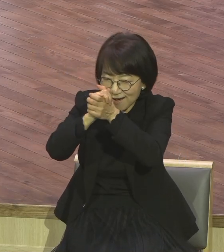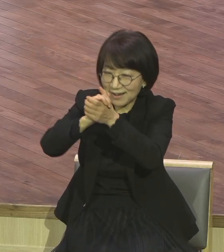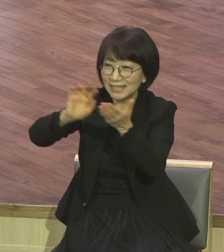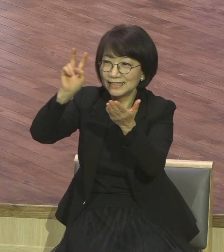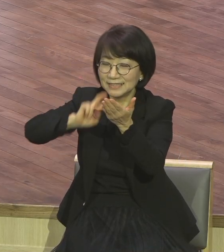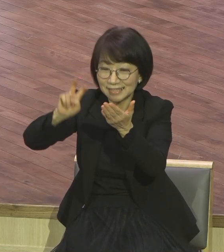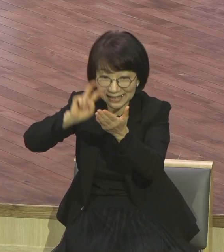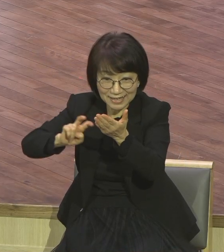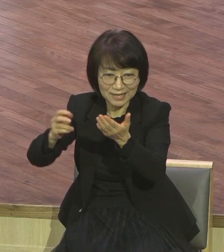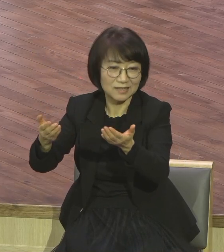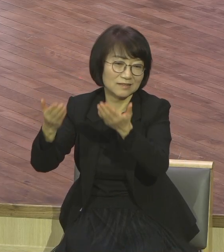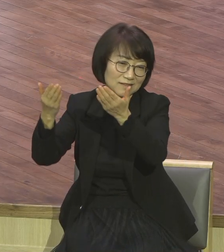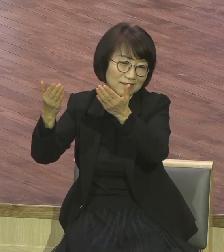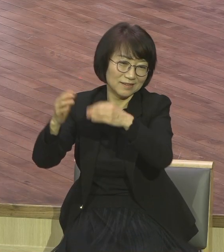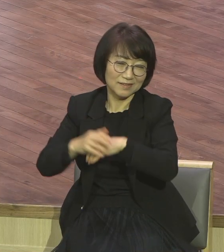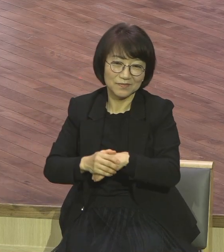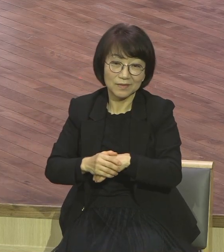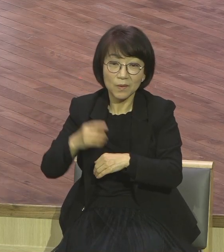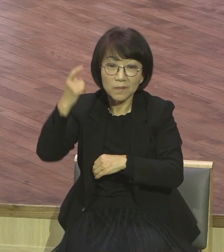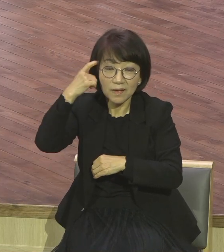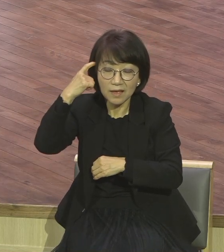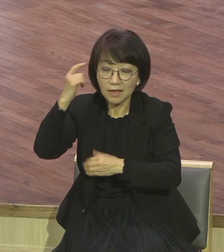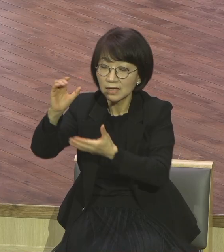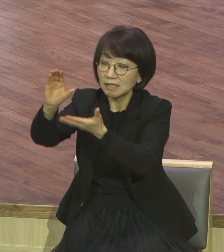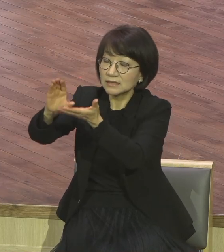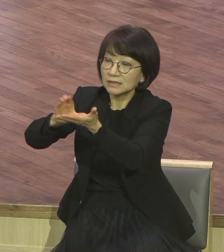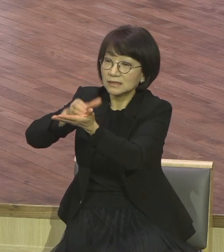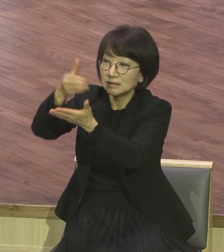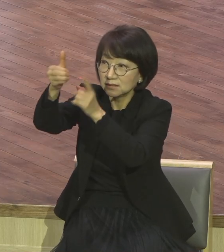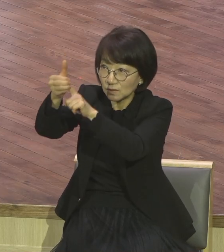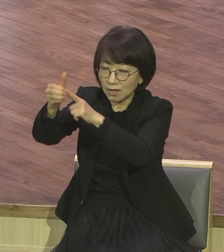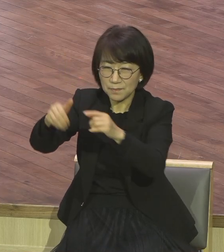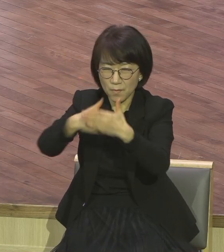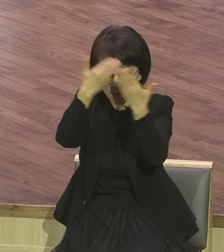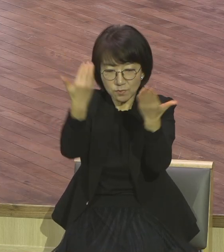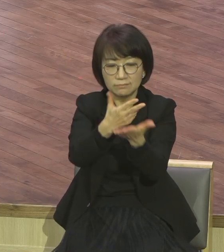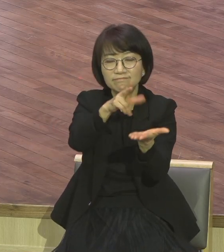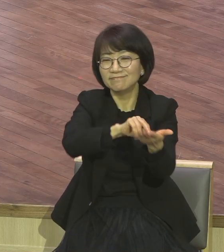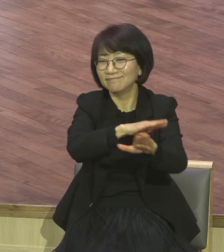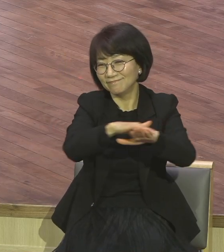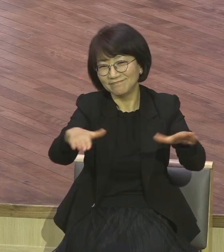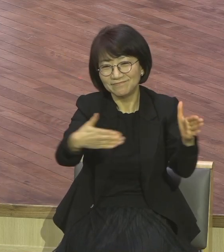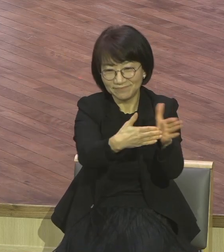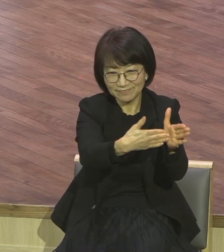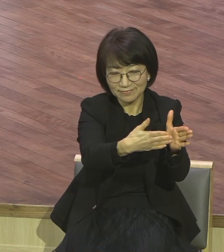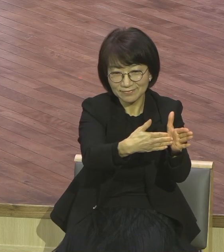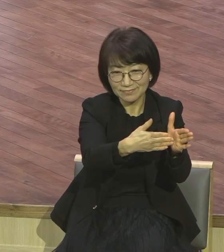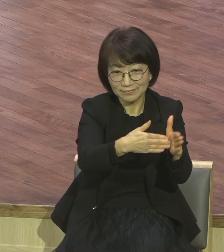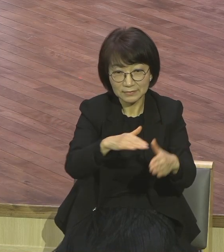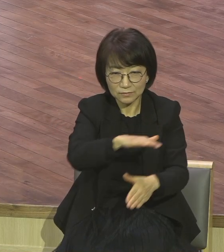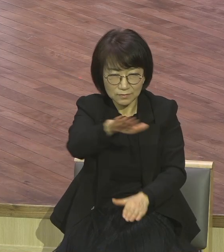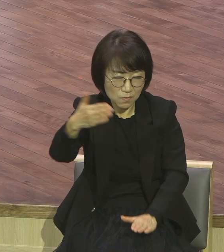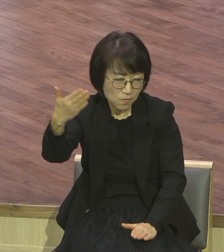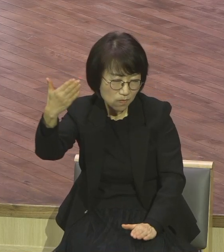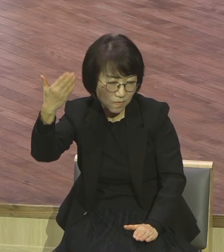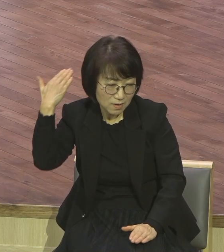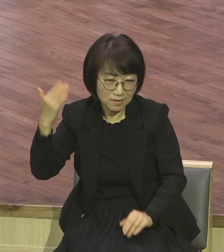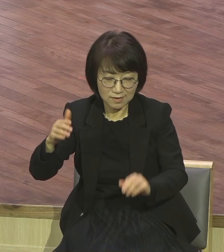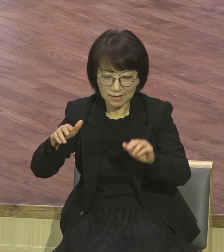모든 문제를 걸스로 통해서 다 해결해 주시고 우리의 모든 과거 현재 미래에 지을 적까지